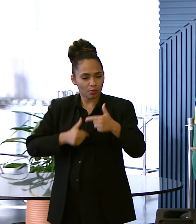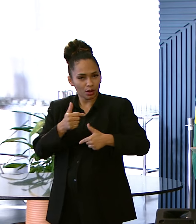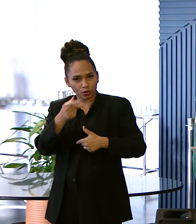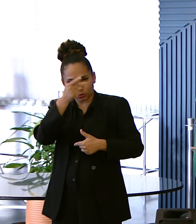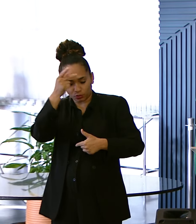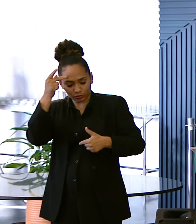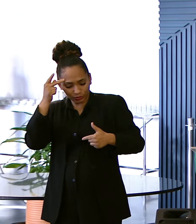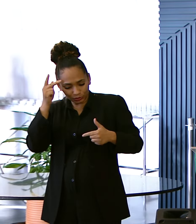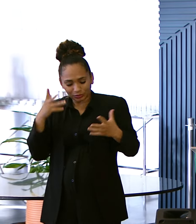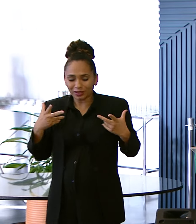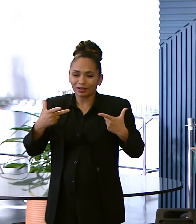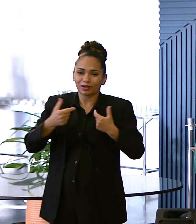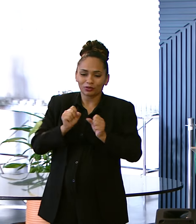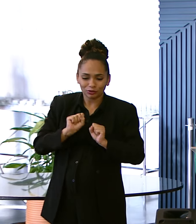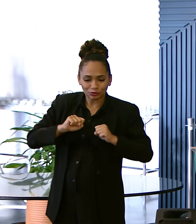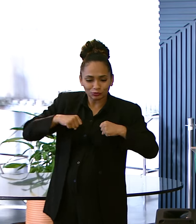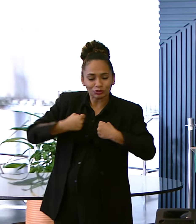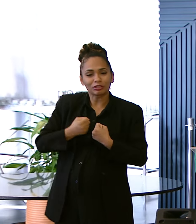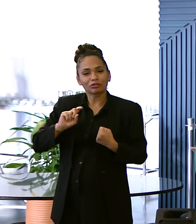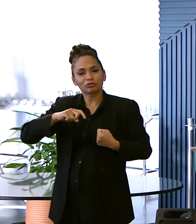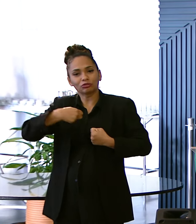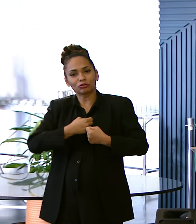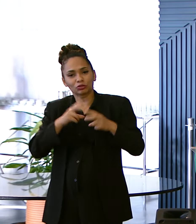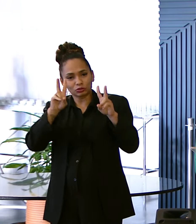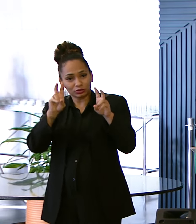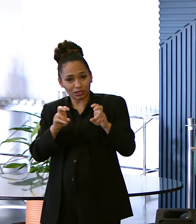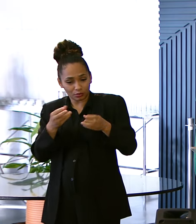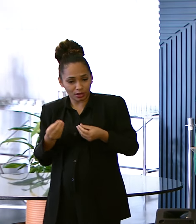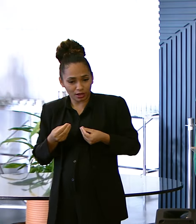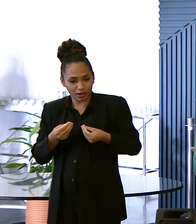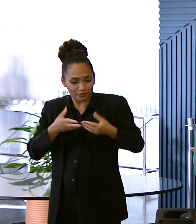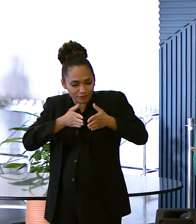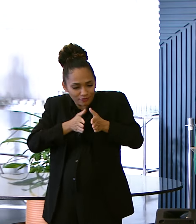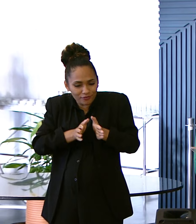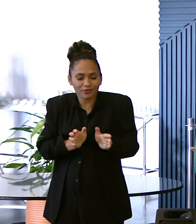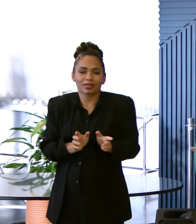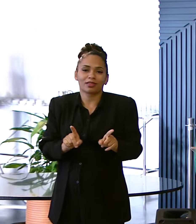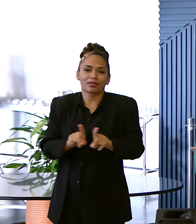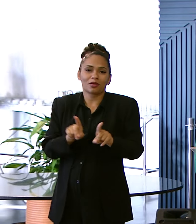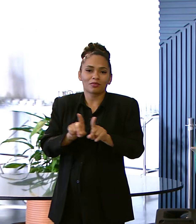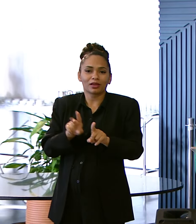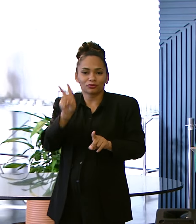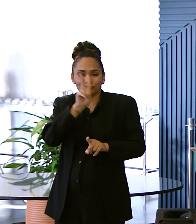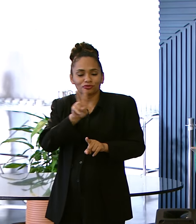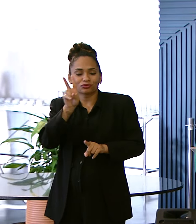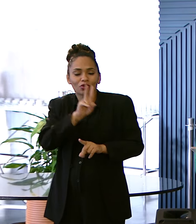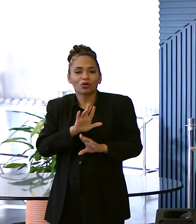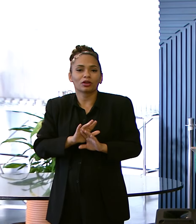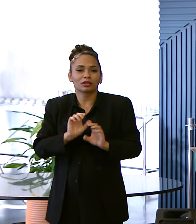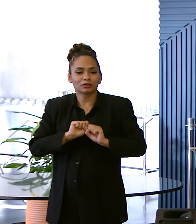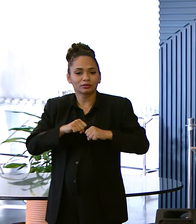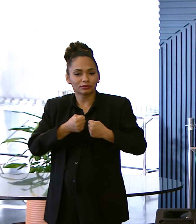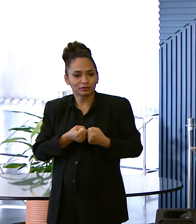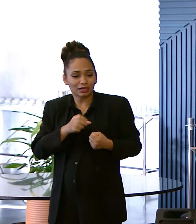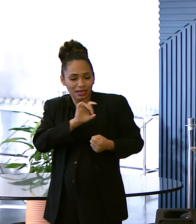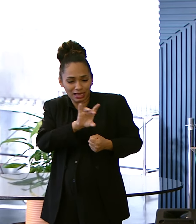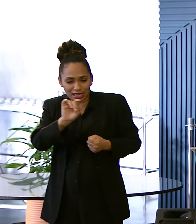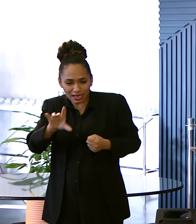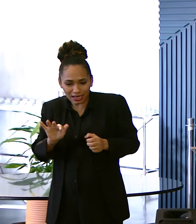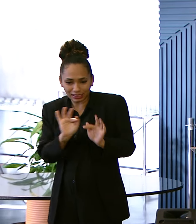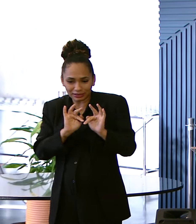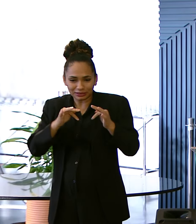E o nosso lema É trazendo vidas Fazendo histórias Quero dedicar Também A cada família